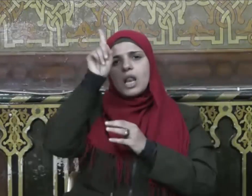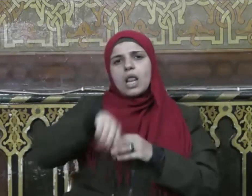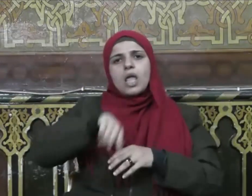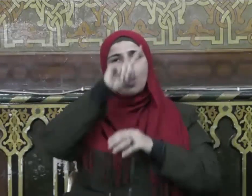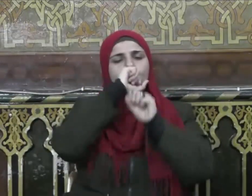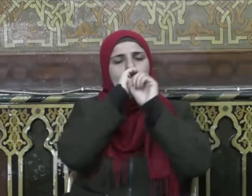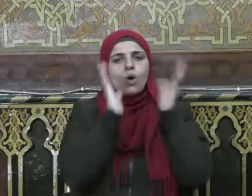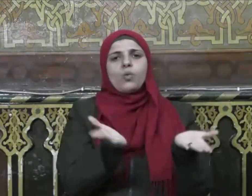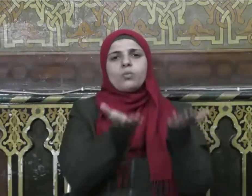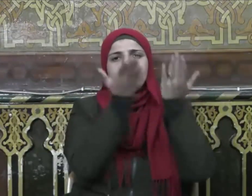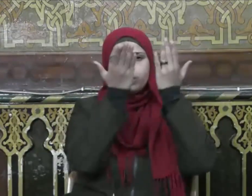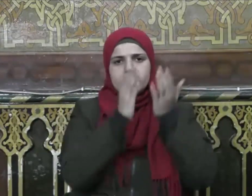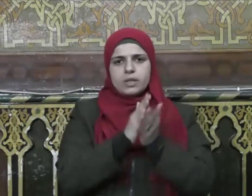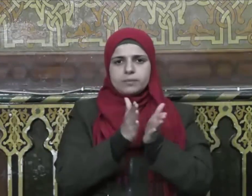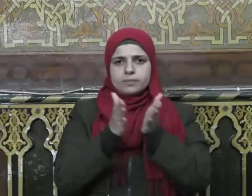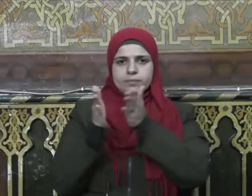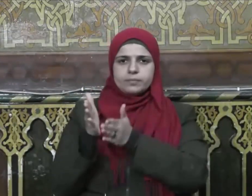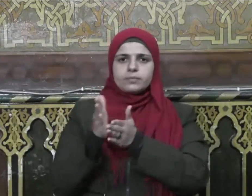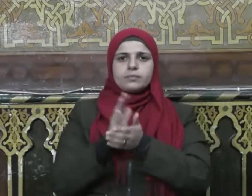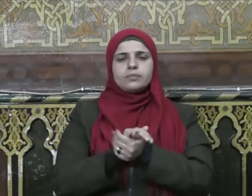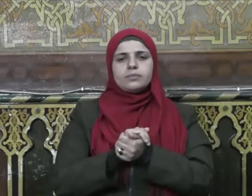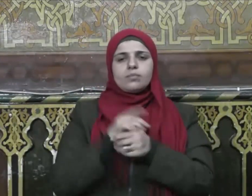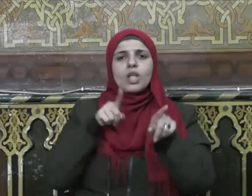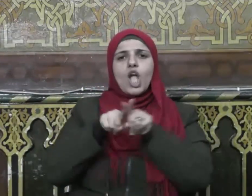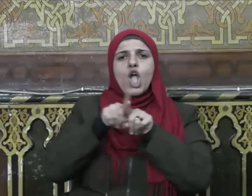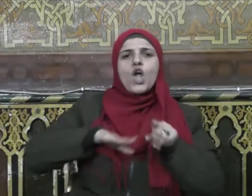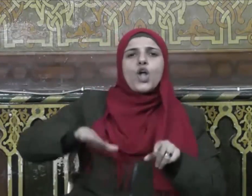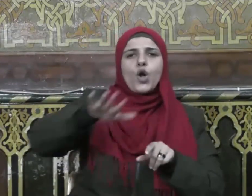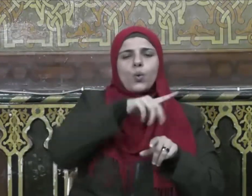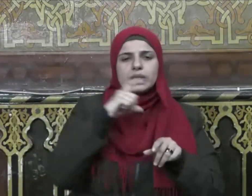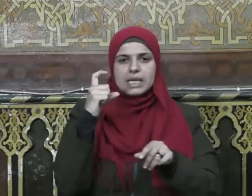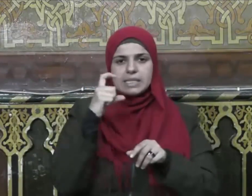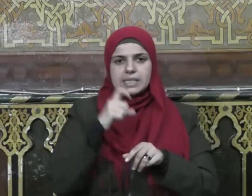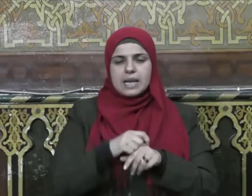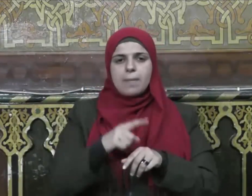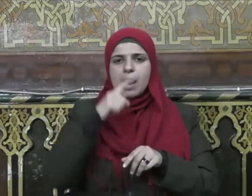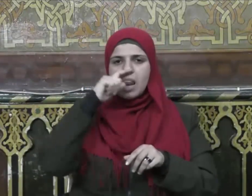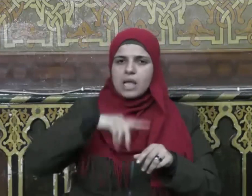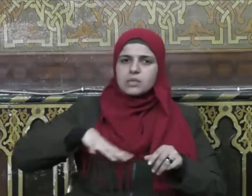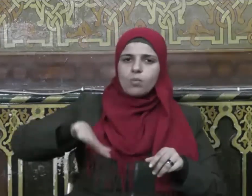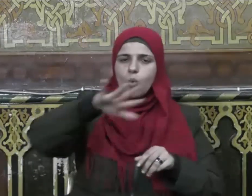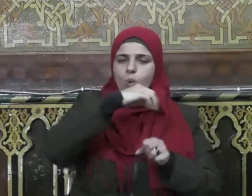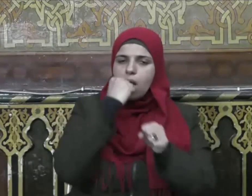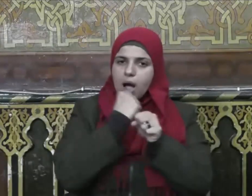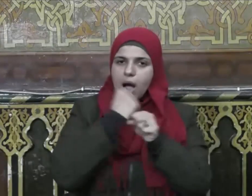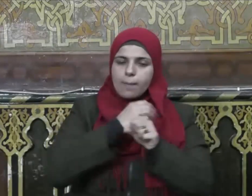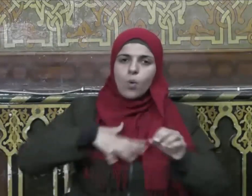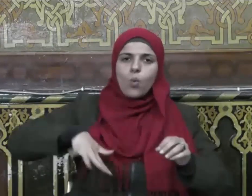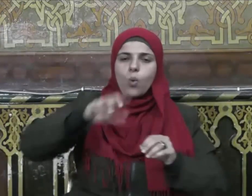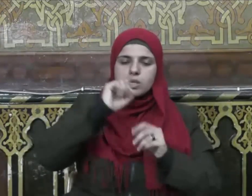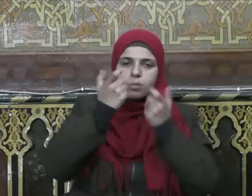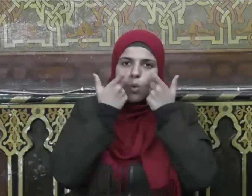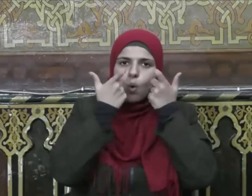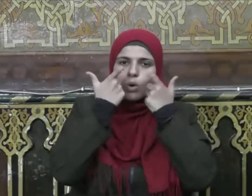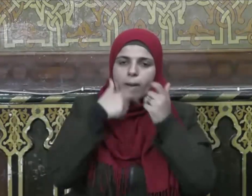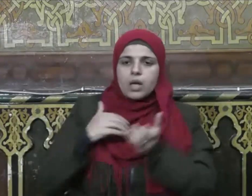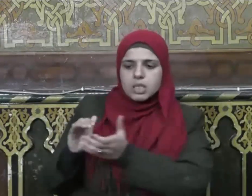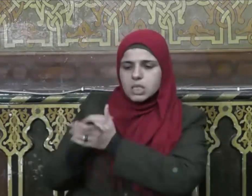بإحسان إلى يوم الدين إخوة الإسلام ينبغي علينا جميعًا الحذر من رفقة أهل السوء